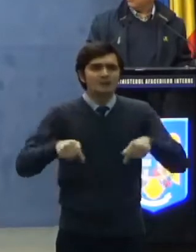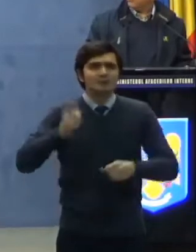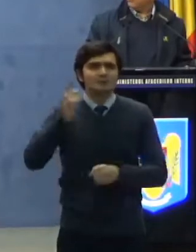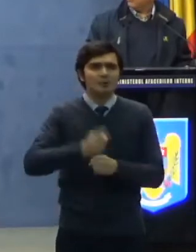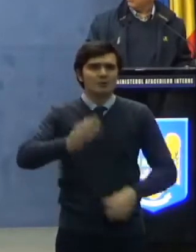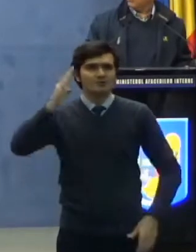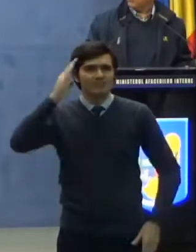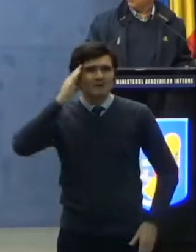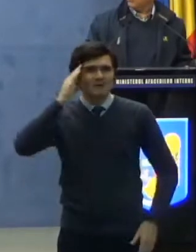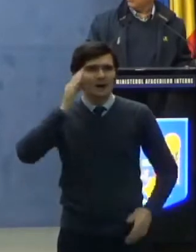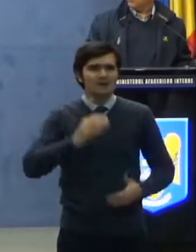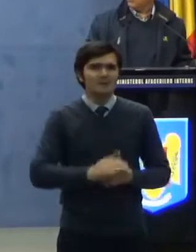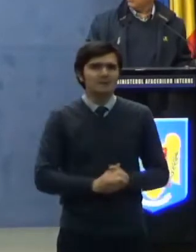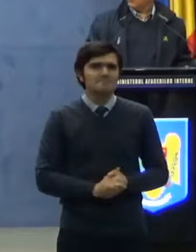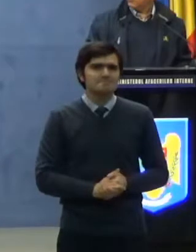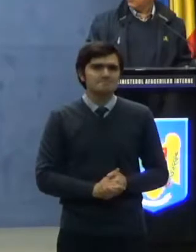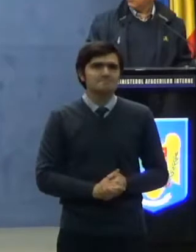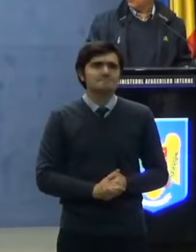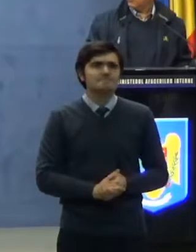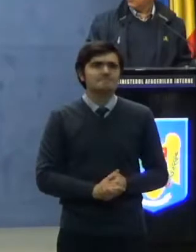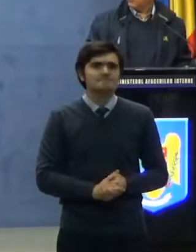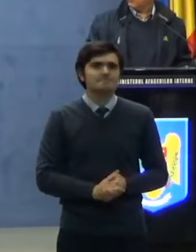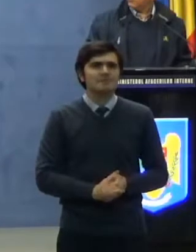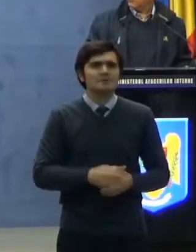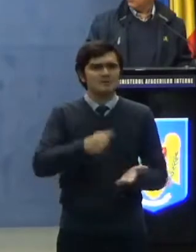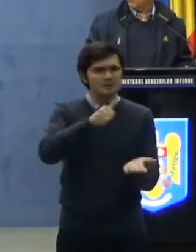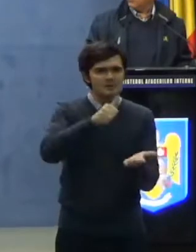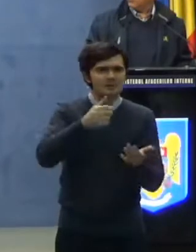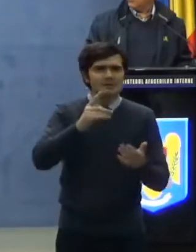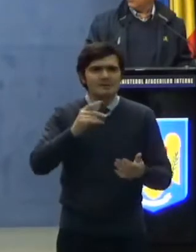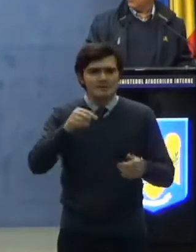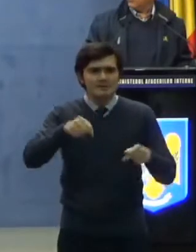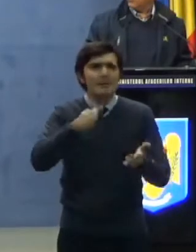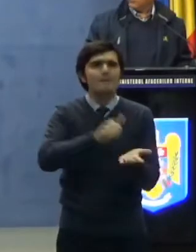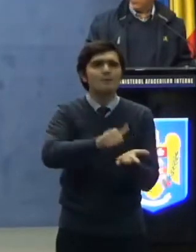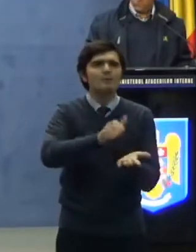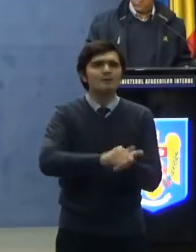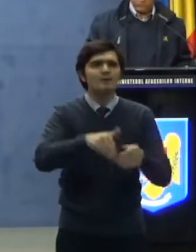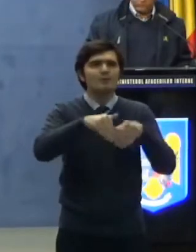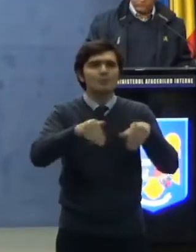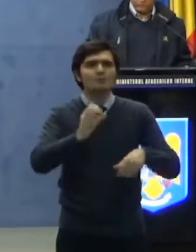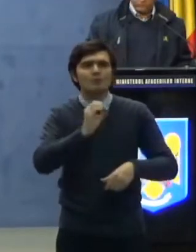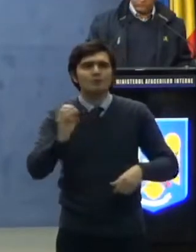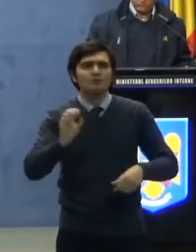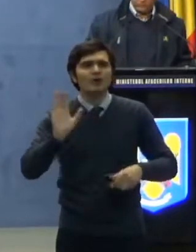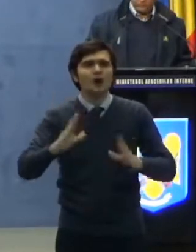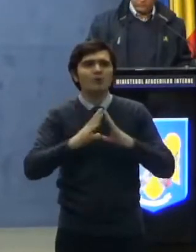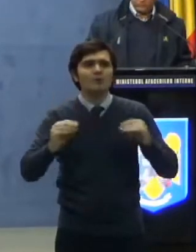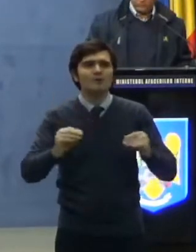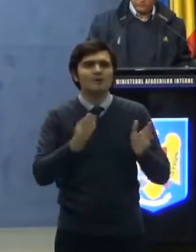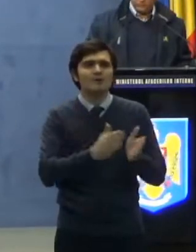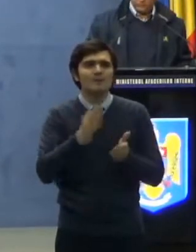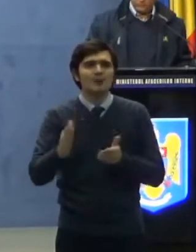ordonanță militară se publică în monitorul oficial a României, partea 1.